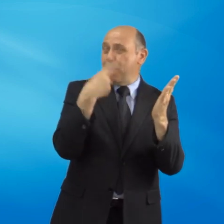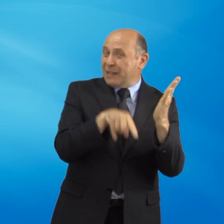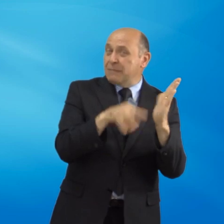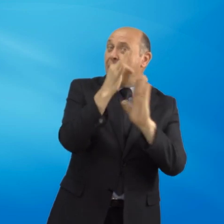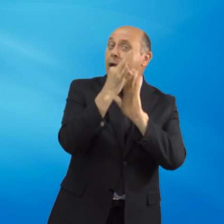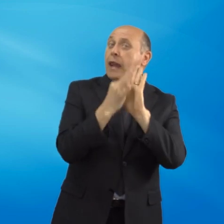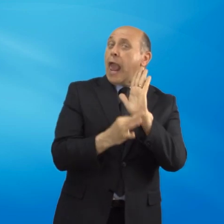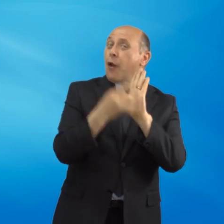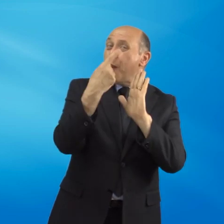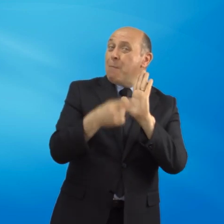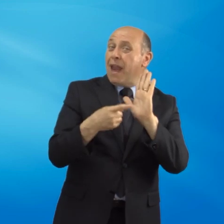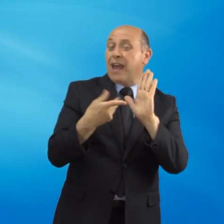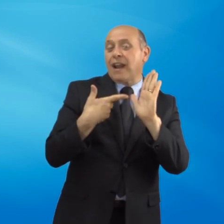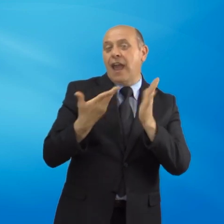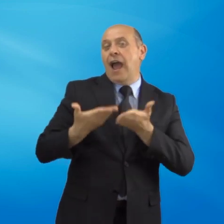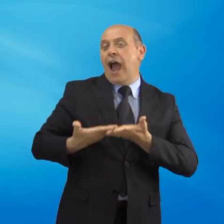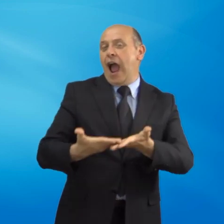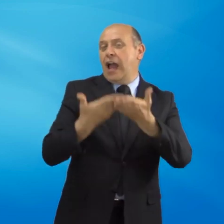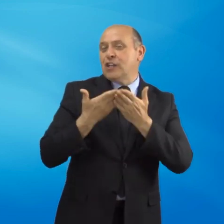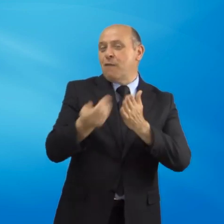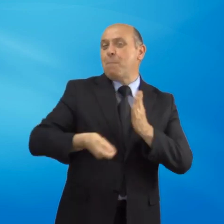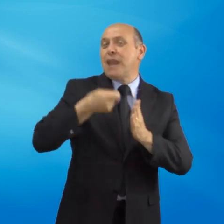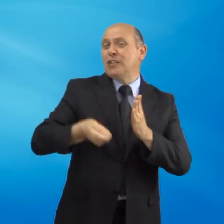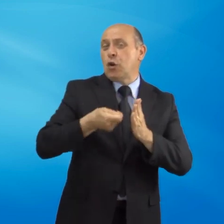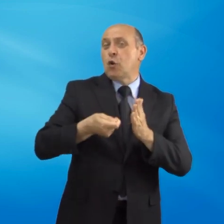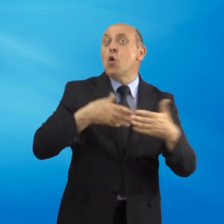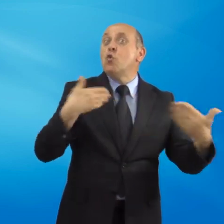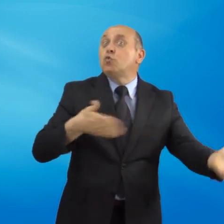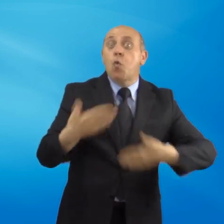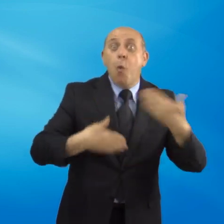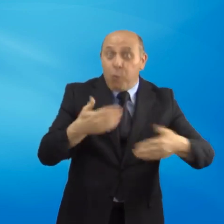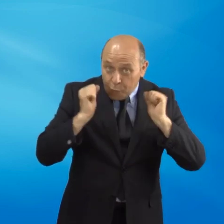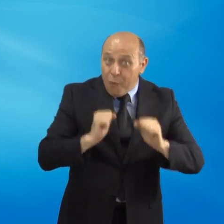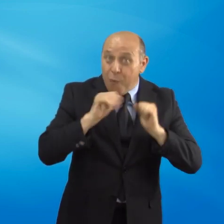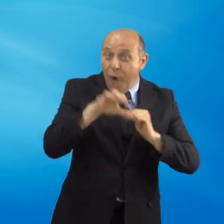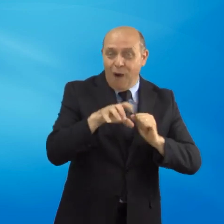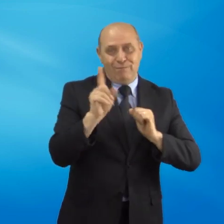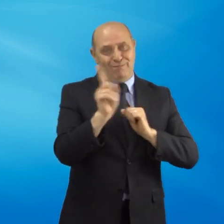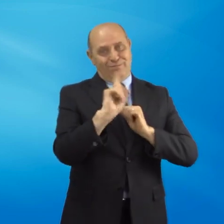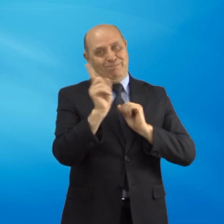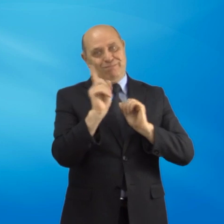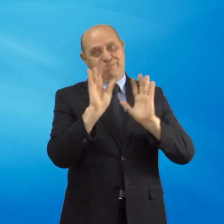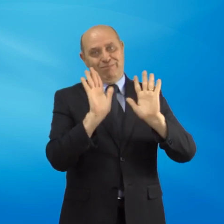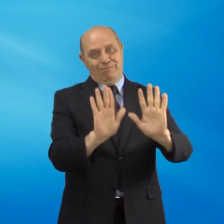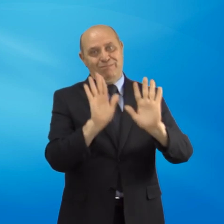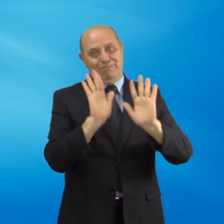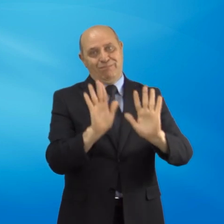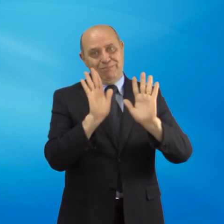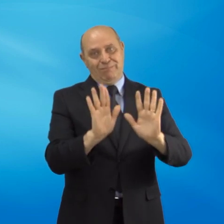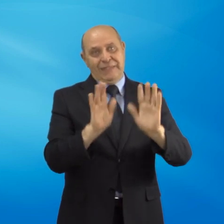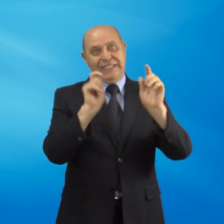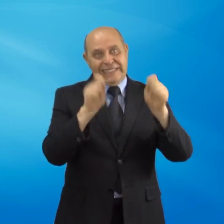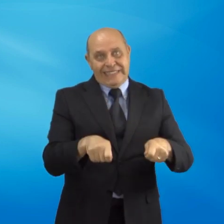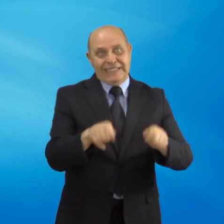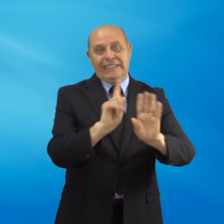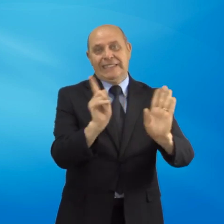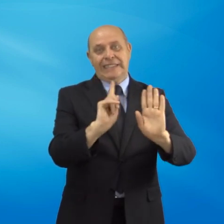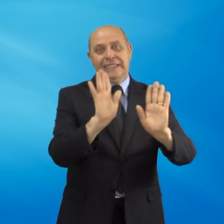pensionistiche non erano immediatamente esecutive ma bisognava aspettare, come spesso accade, i